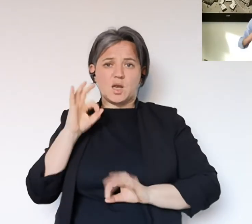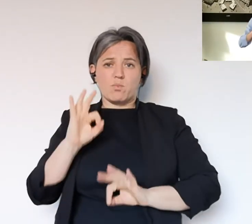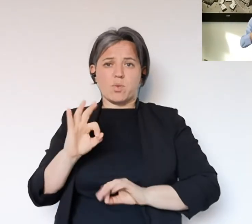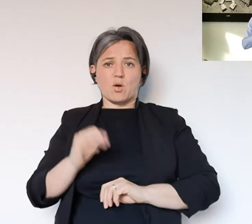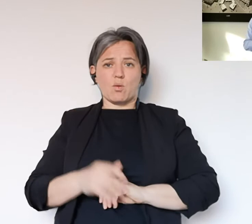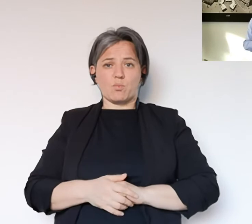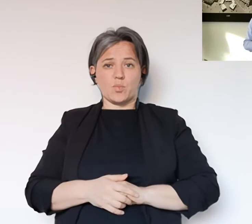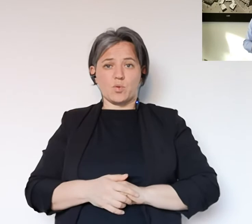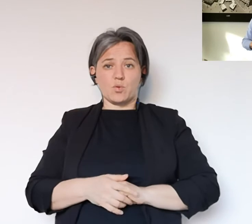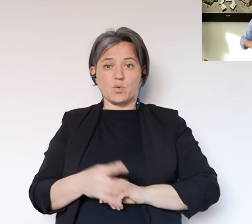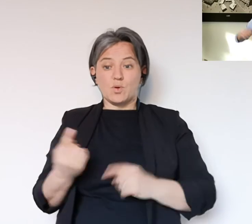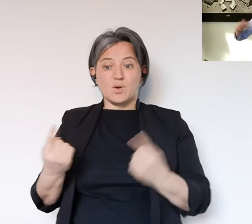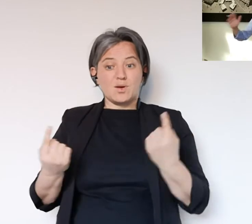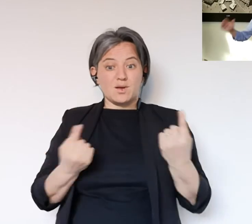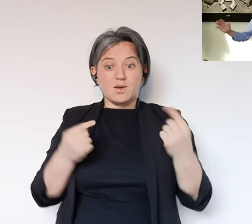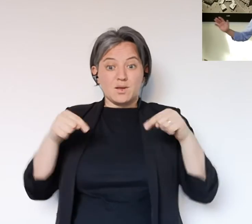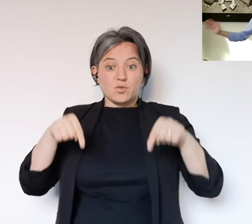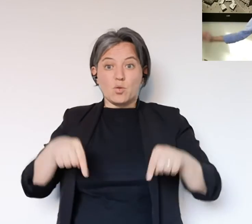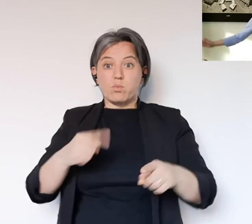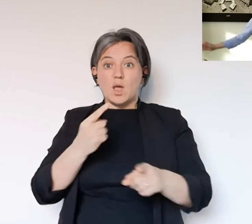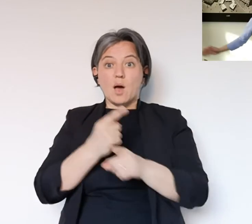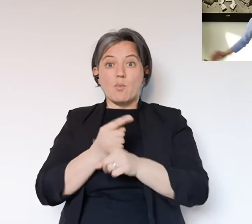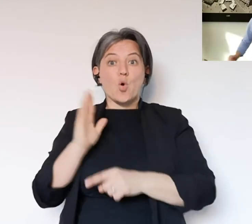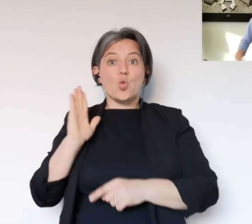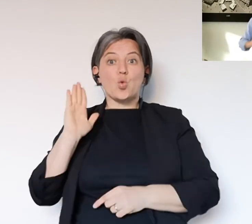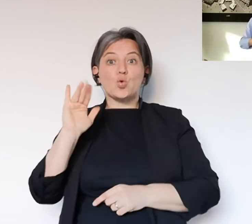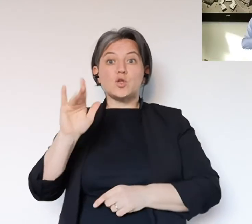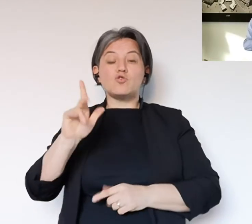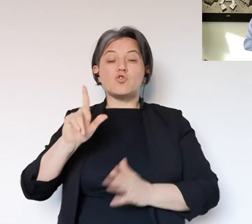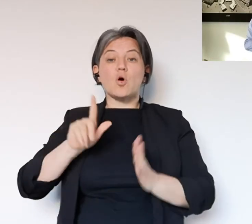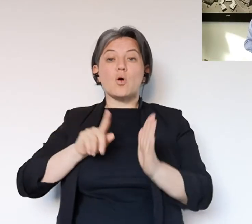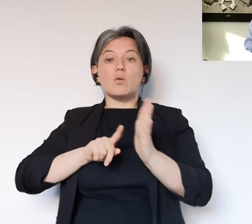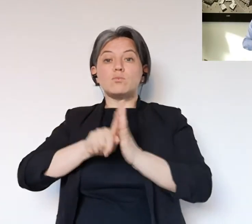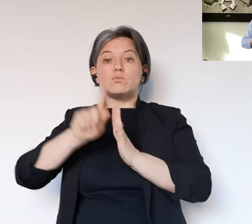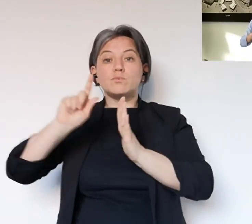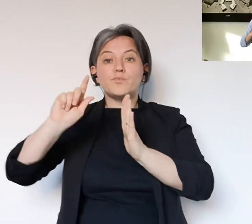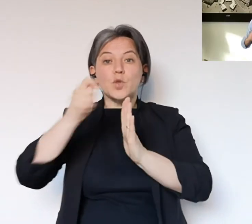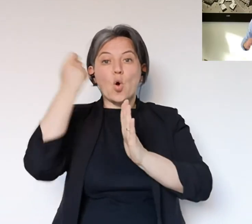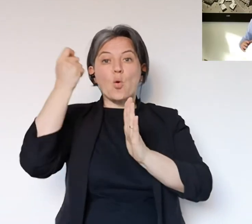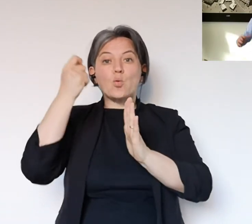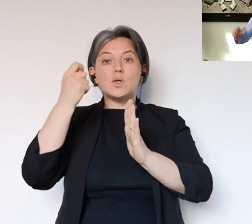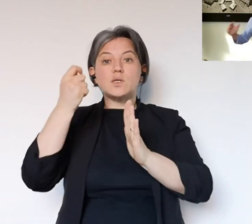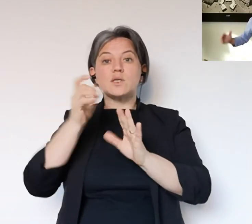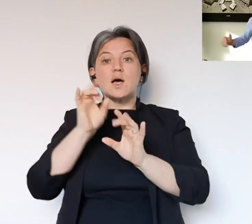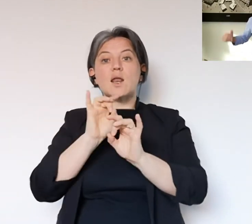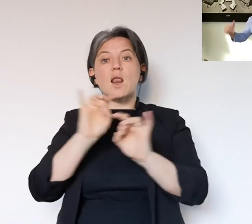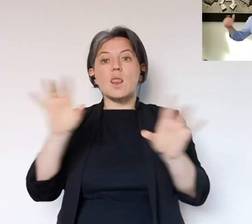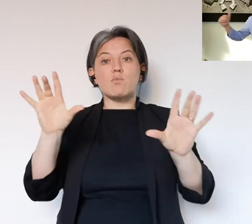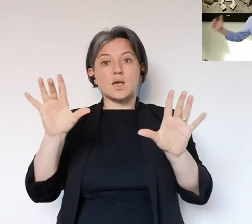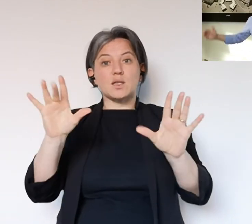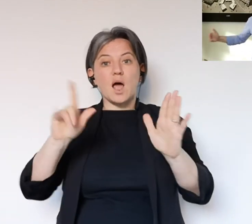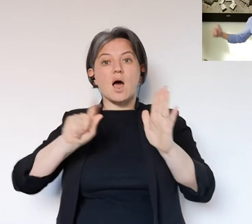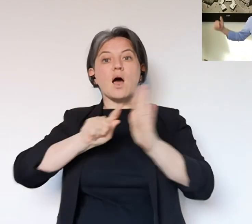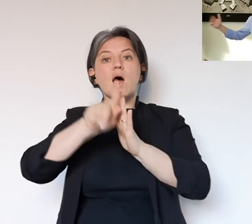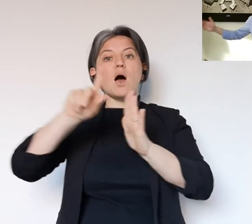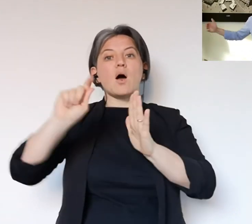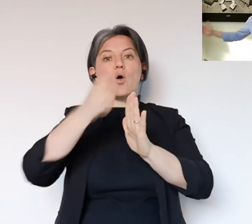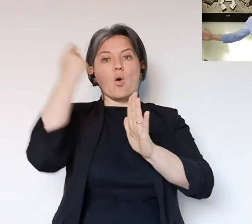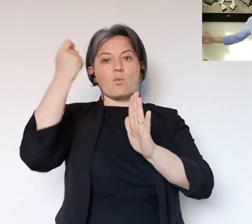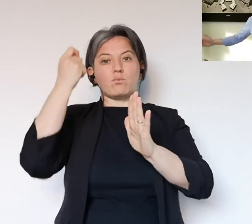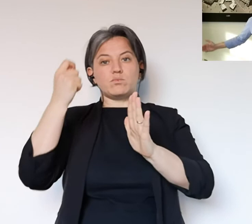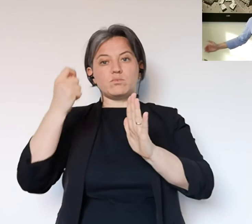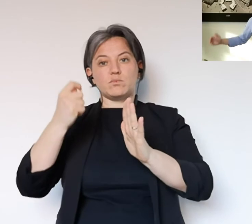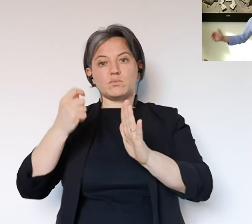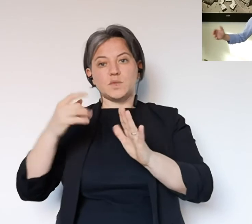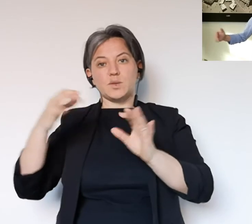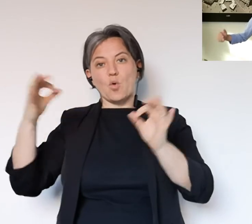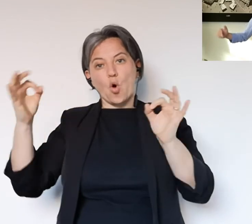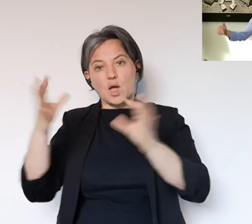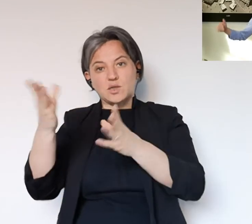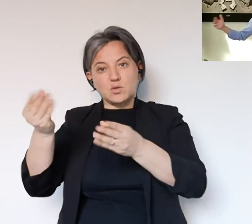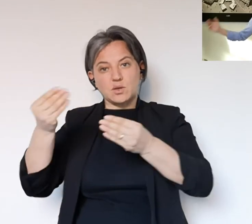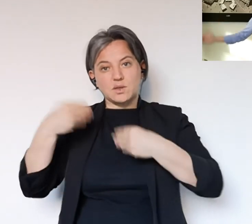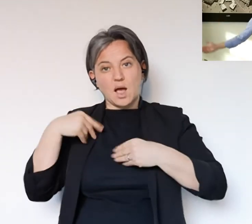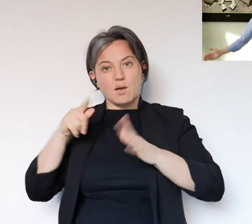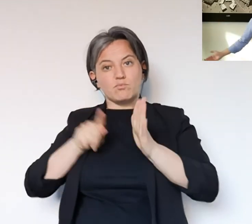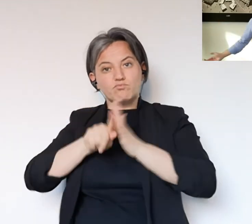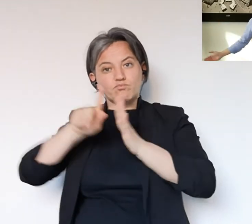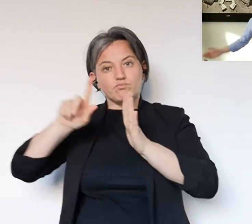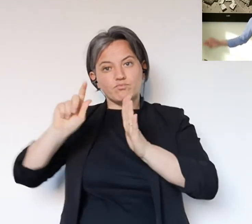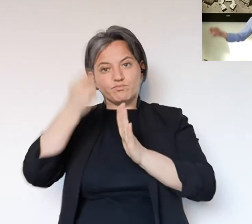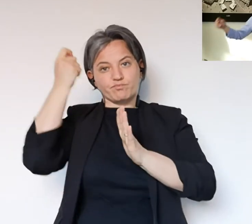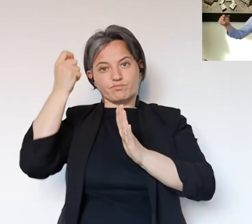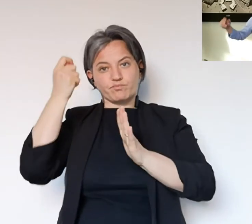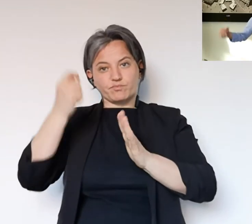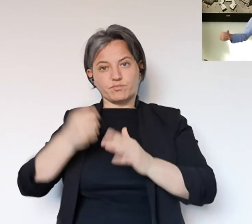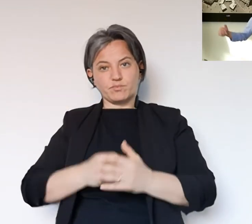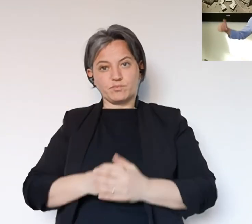oggi, è cambiato un pezzo della vita. In queste condizioni dobbiamo guadagnarci quotidianamente quel pezzo di